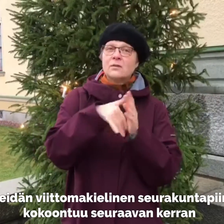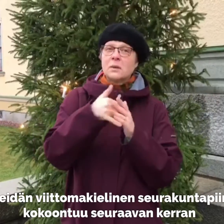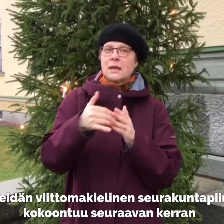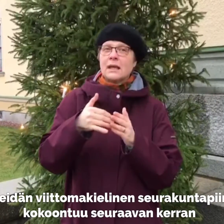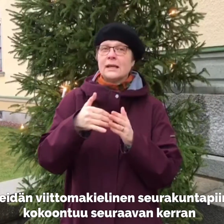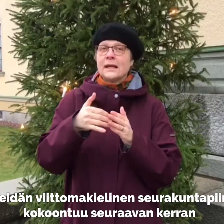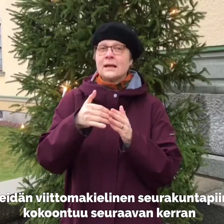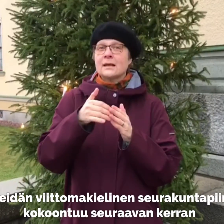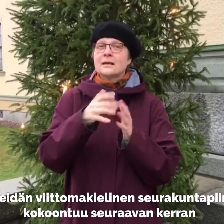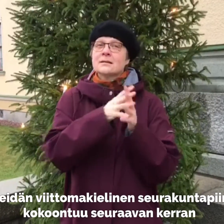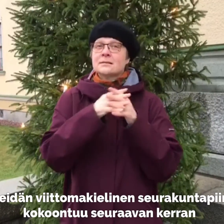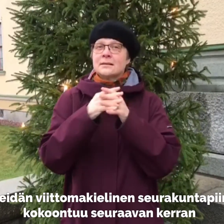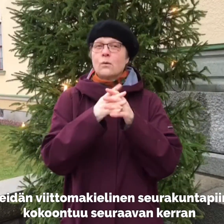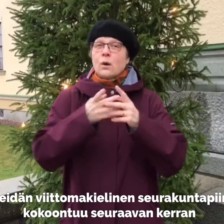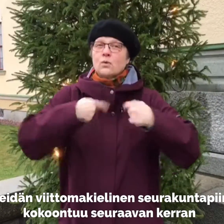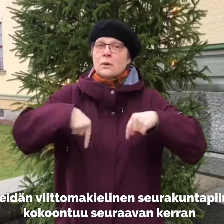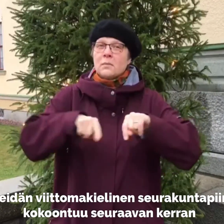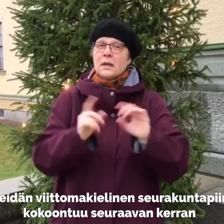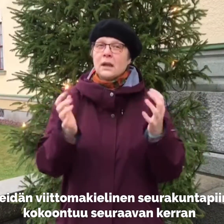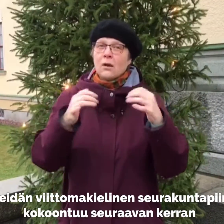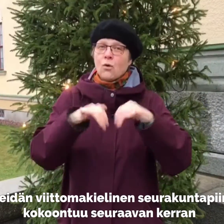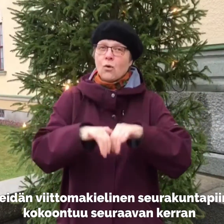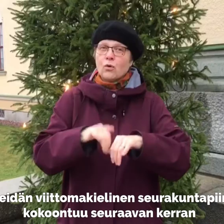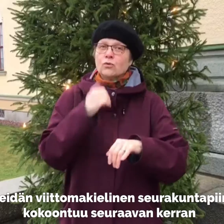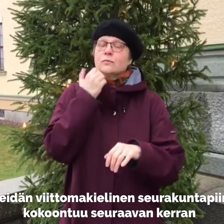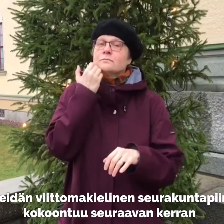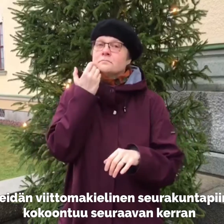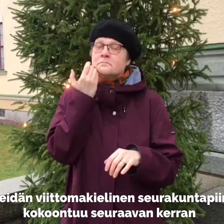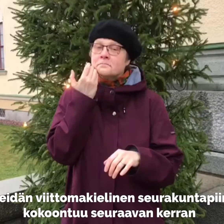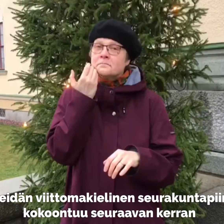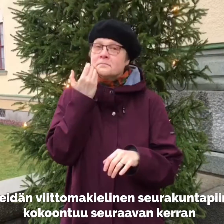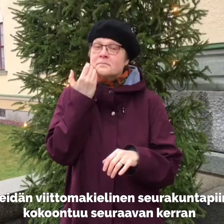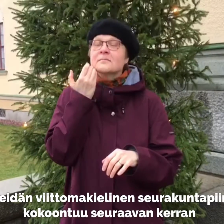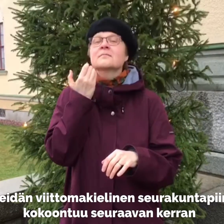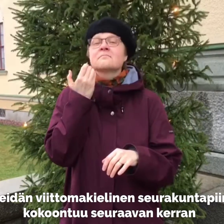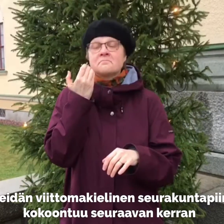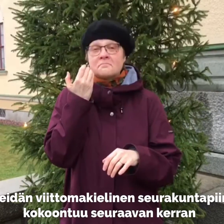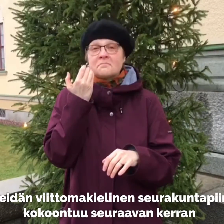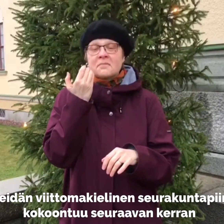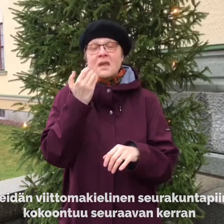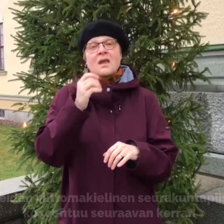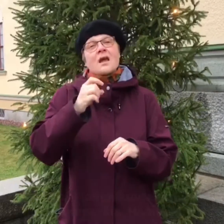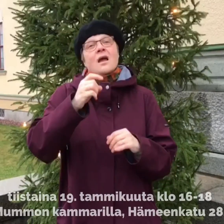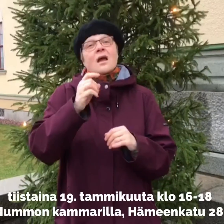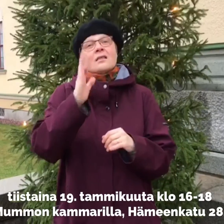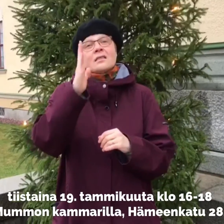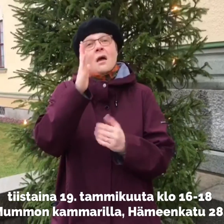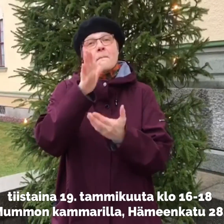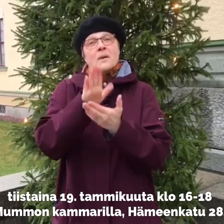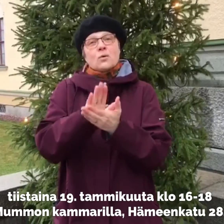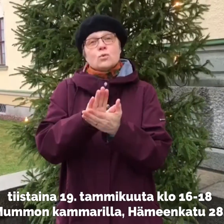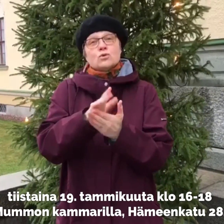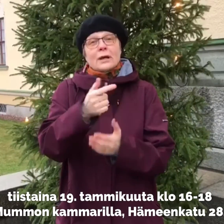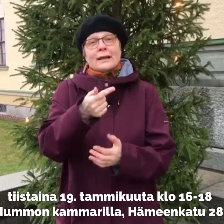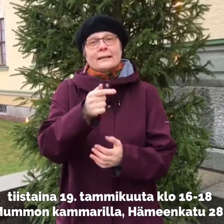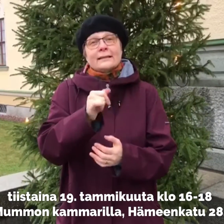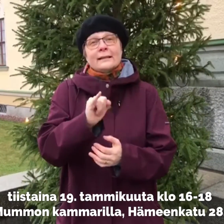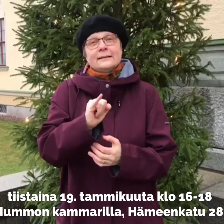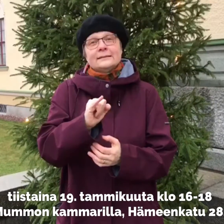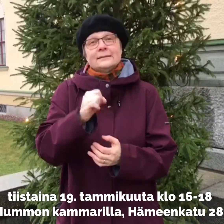Meidän viittomakielinen seurakuntapiiri kokoontuu seuraavan kerran tiistaina 19.